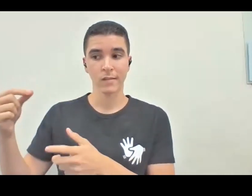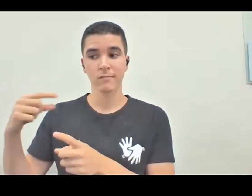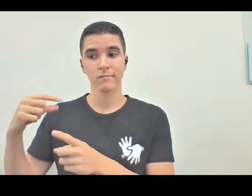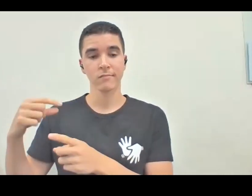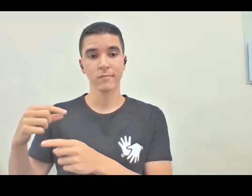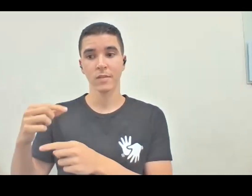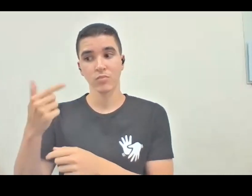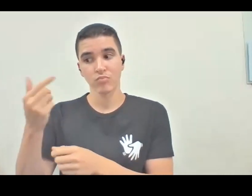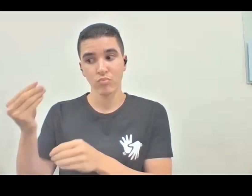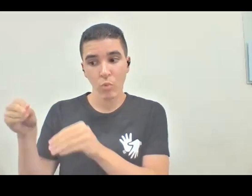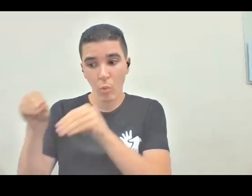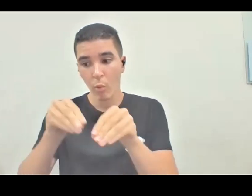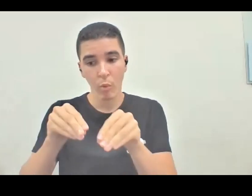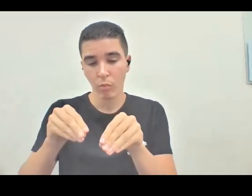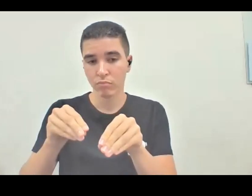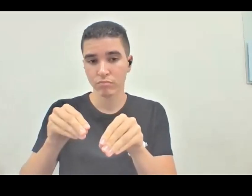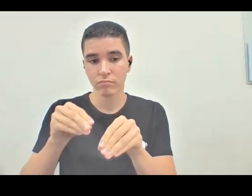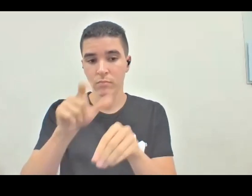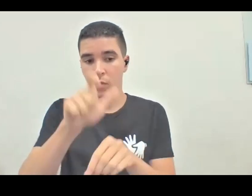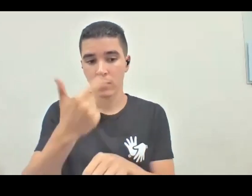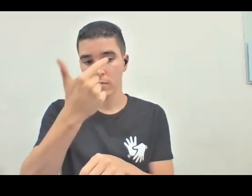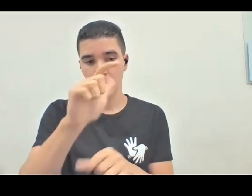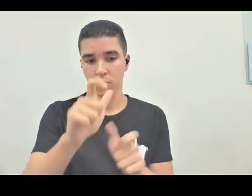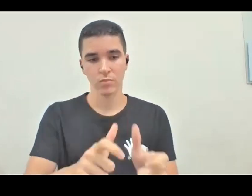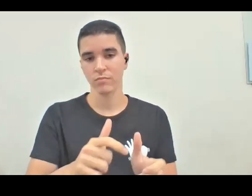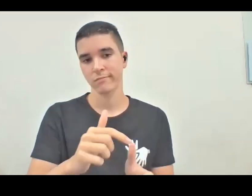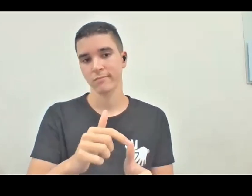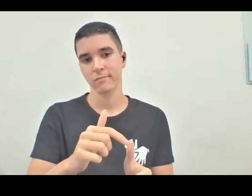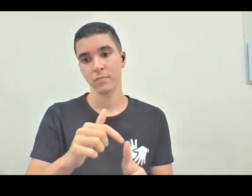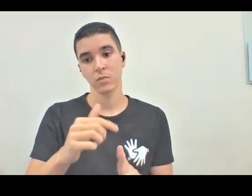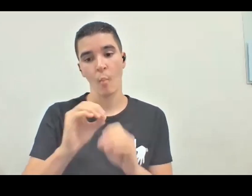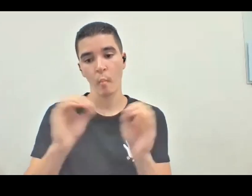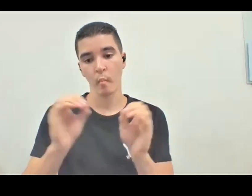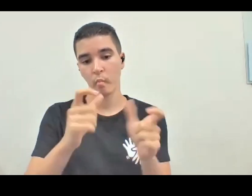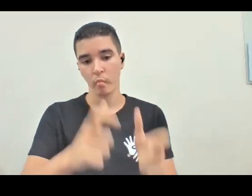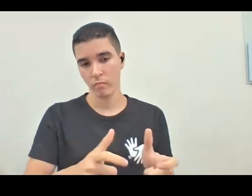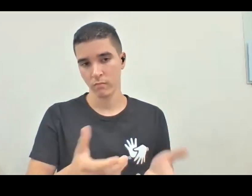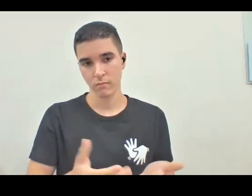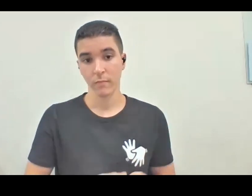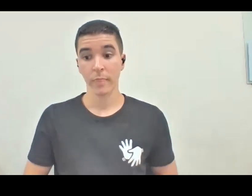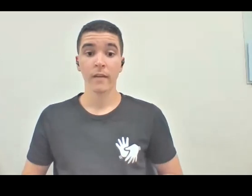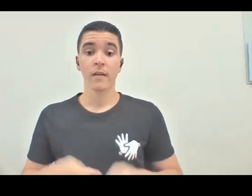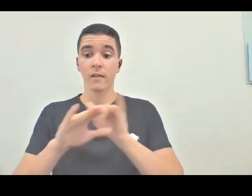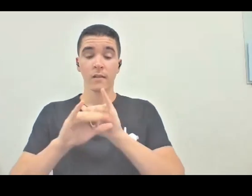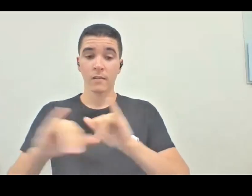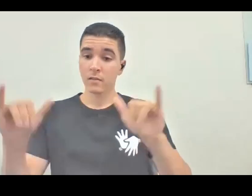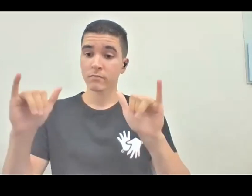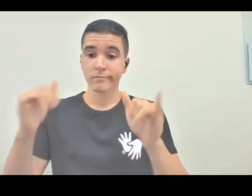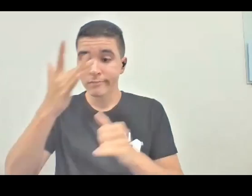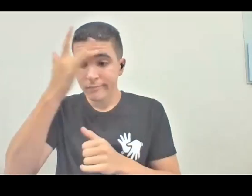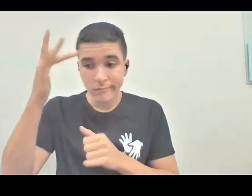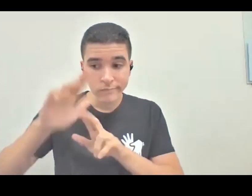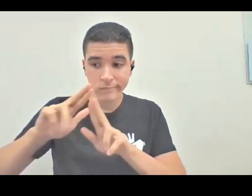então, cada pessoa você vai sensibilizando, informando, pessoas diversas, de formações